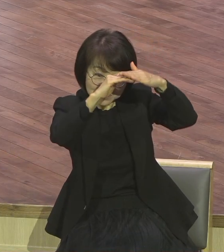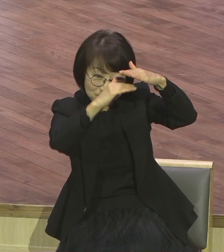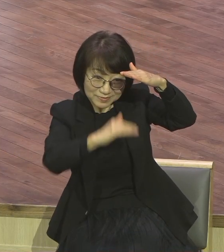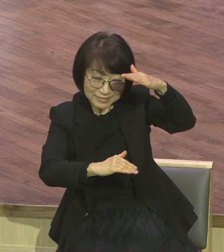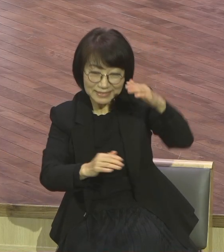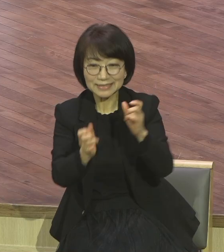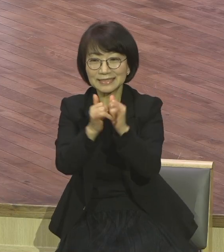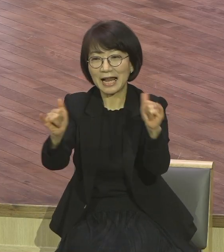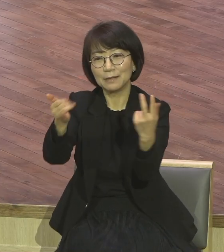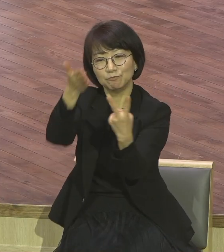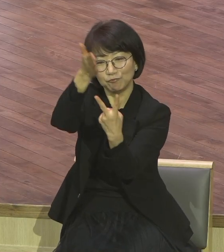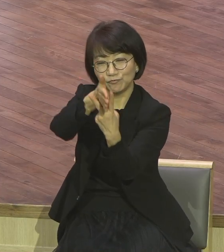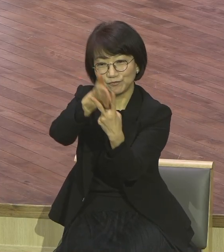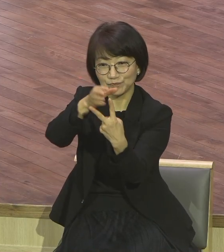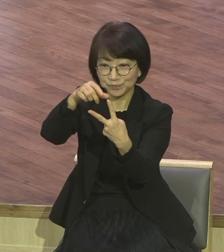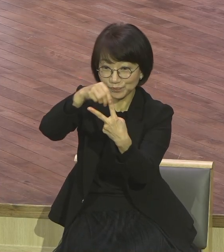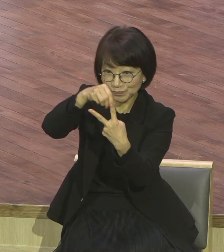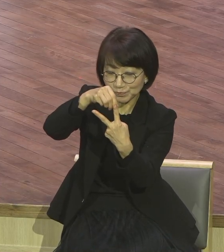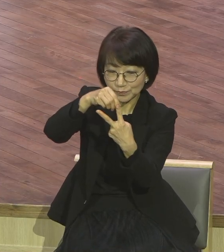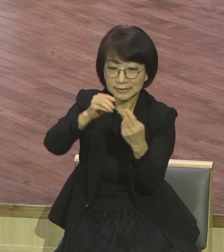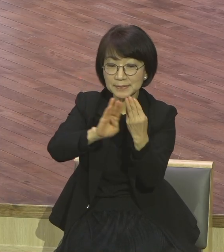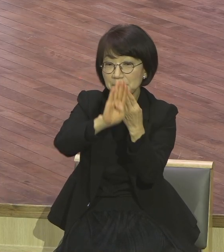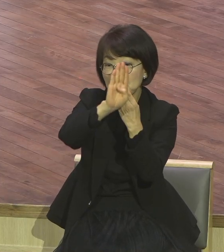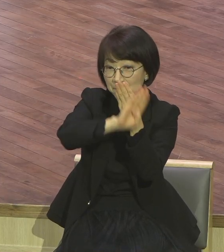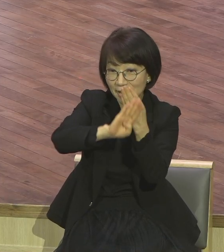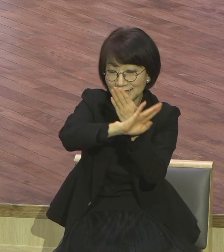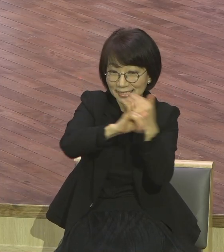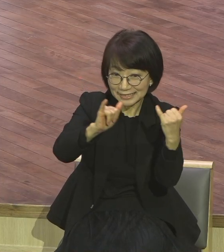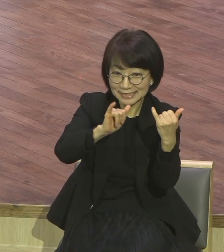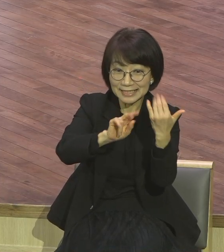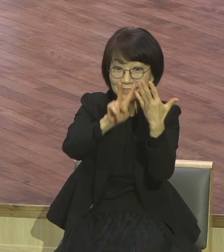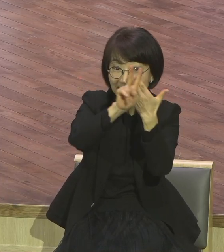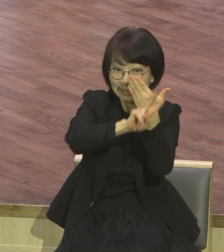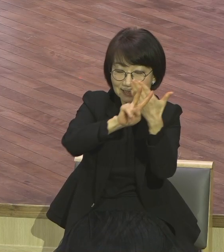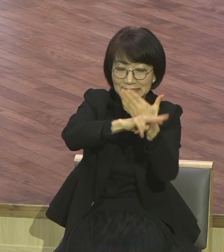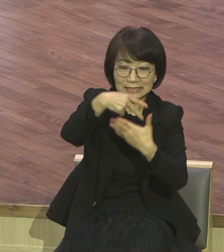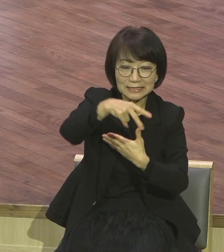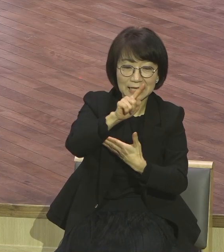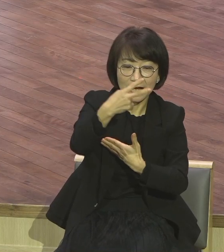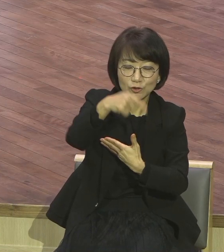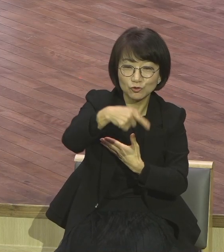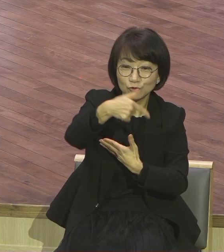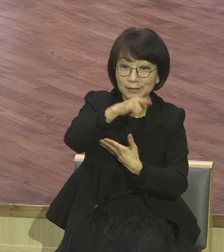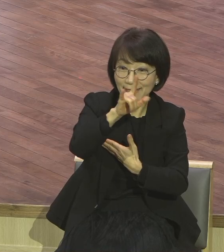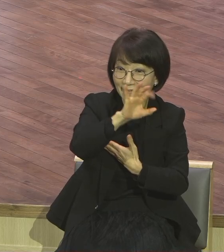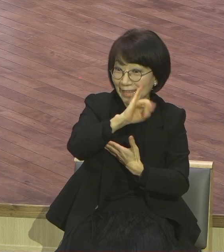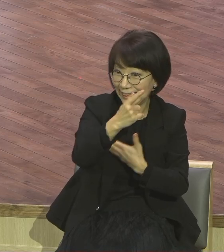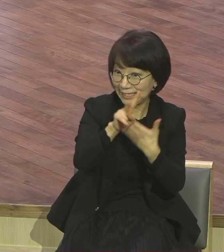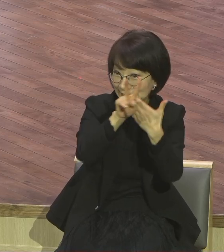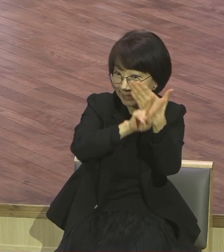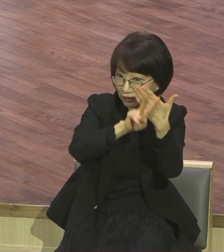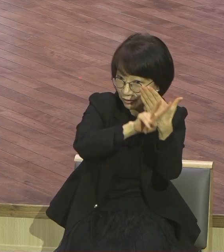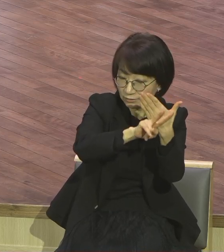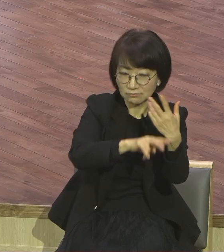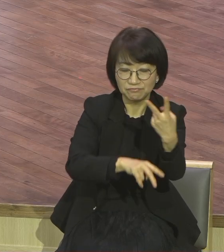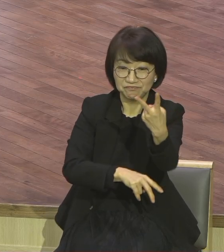하나는 바르셔인과 사두개인들이고 또 한 부류는 예수님의 제자들입니다. 그런데 이들의 공통점이 뭐냐,